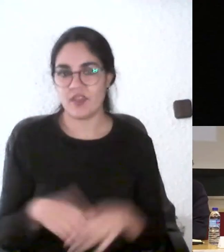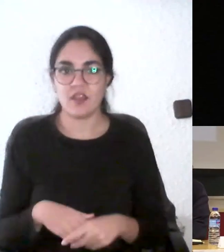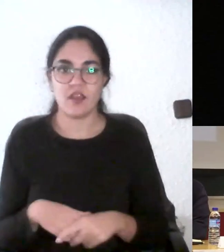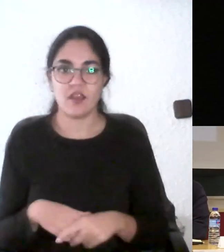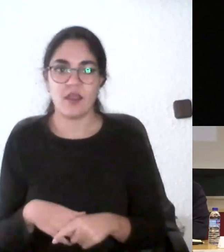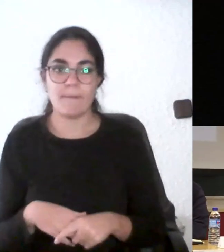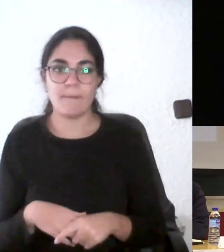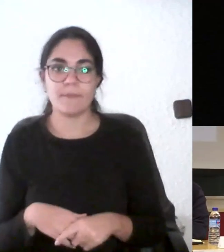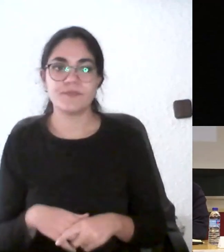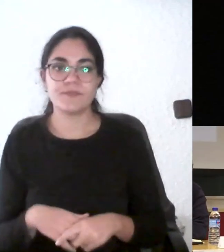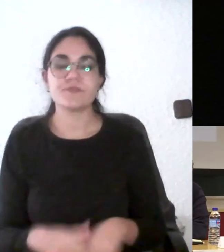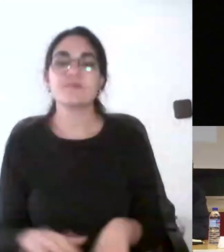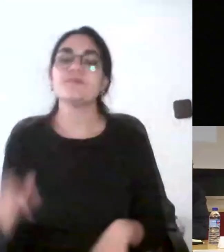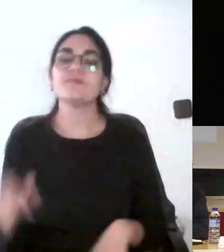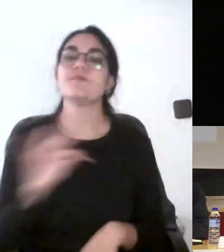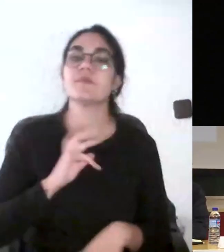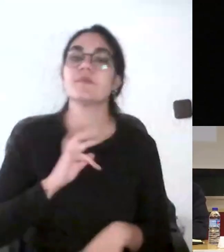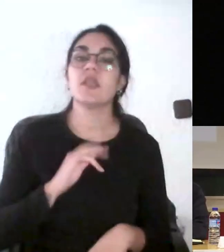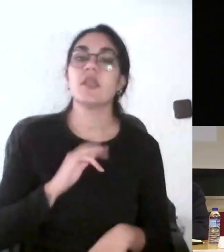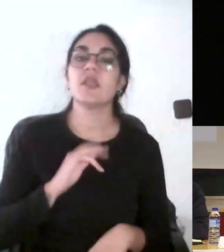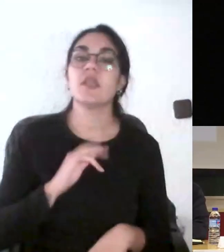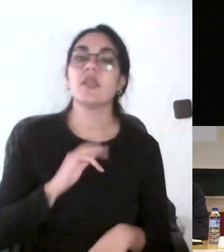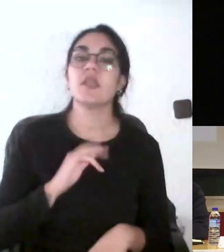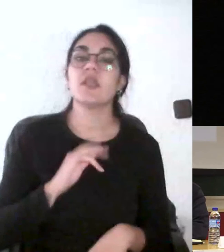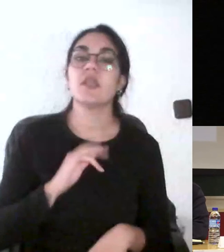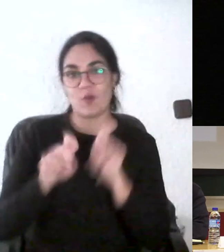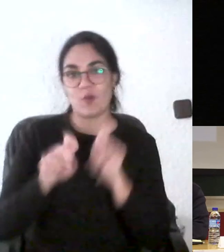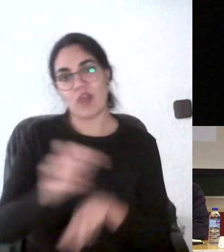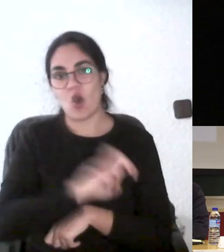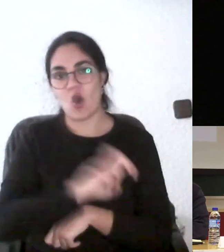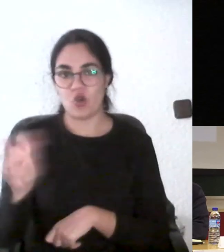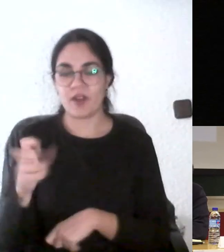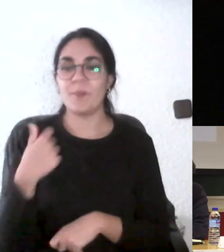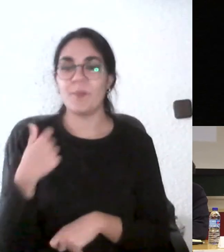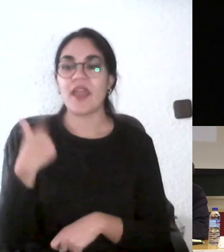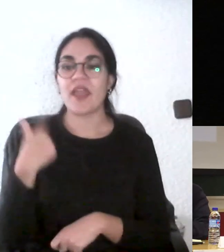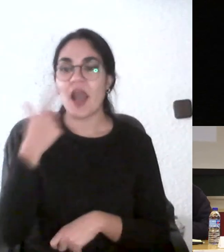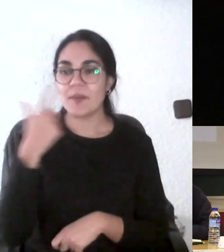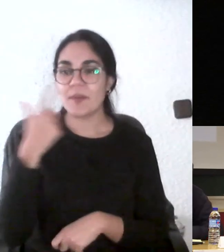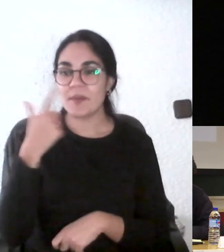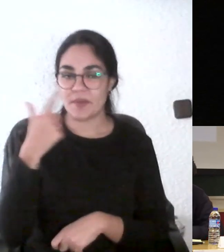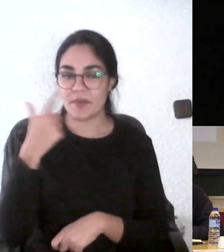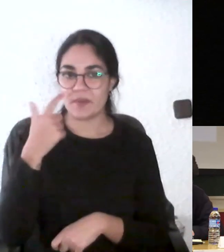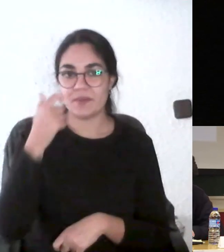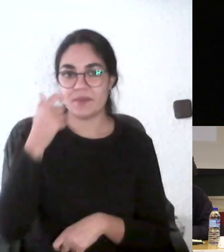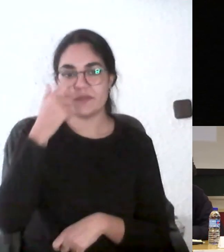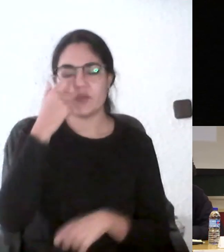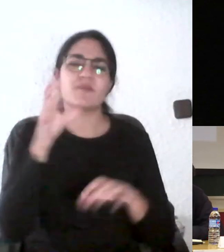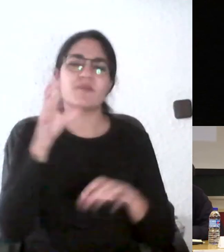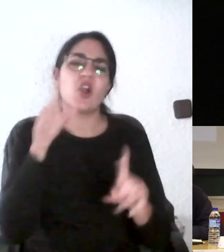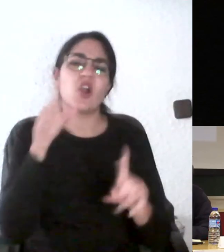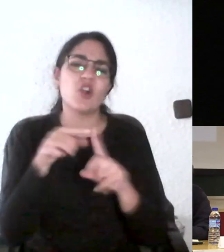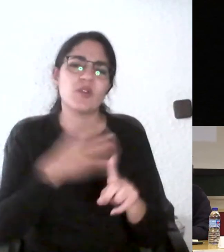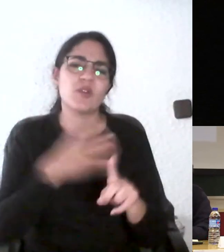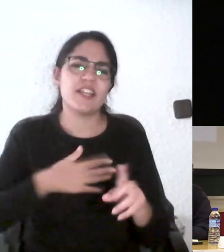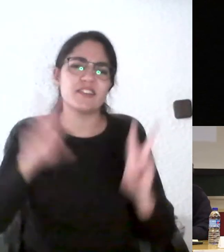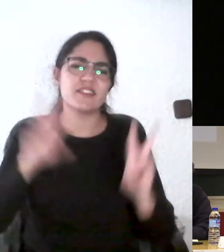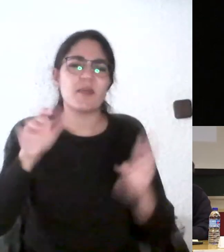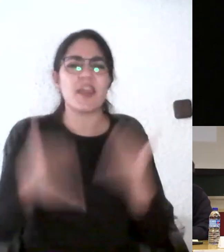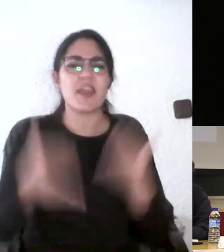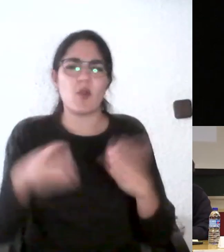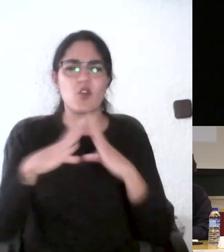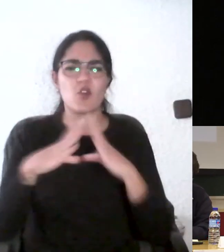autoreflexión quería haceros otra también para plantear posibilidades como estamos hablando de repensar la evaluación en las universidades